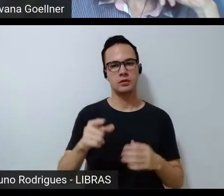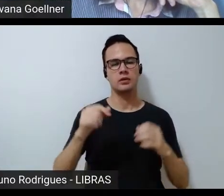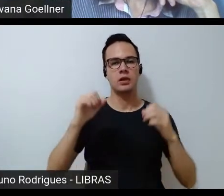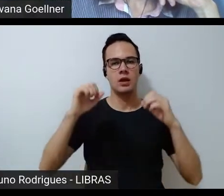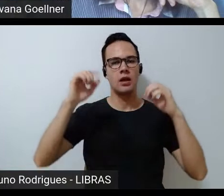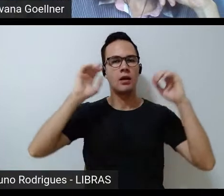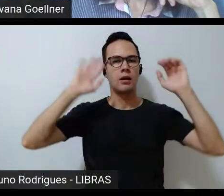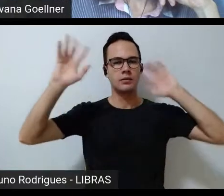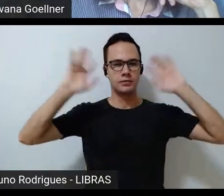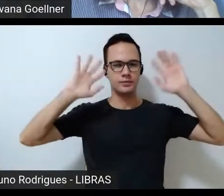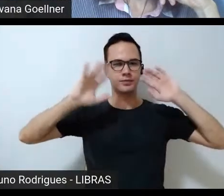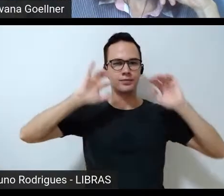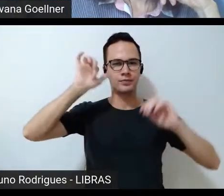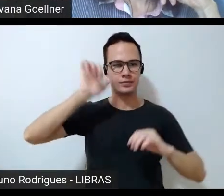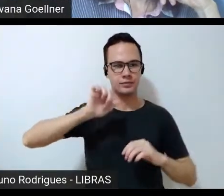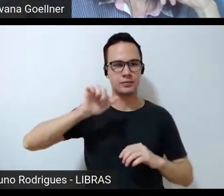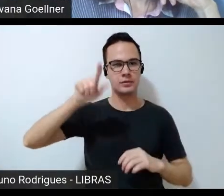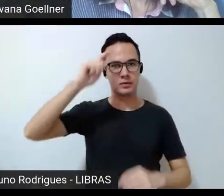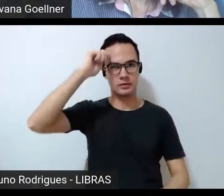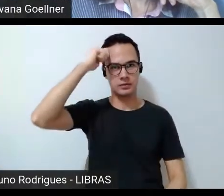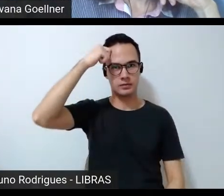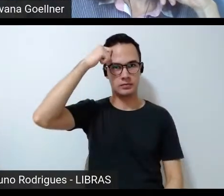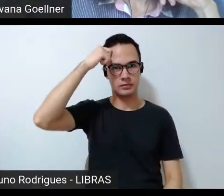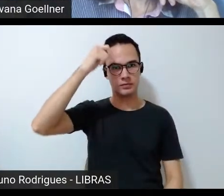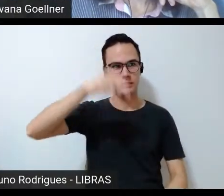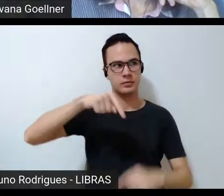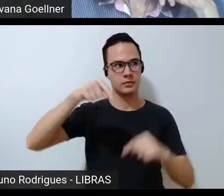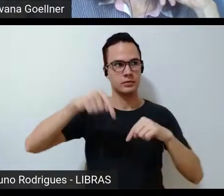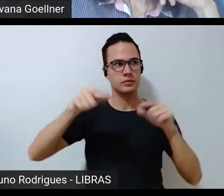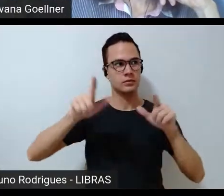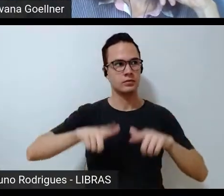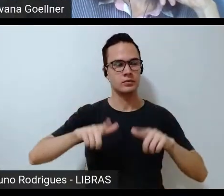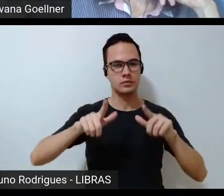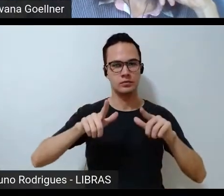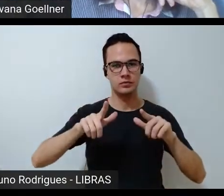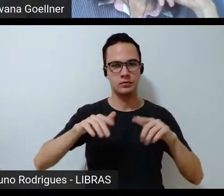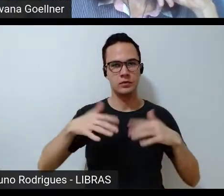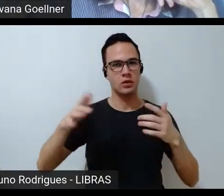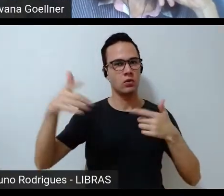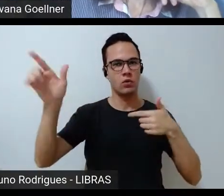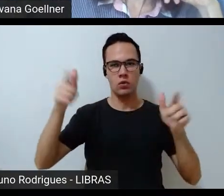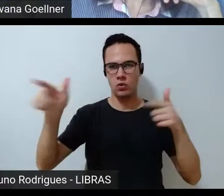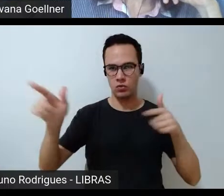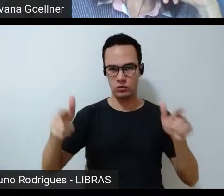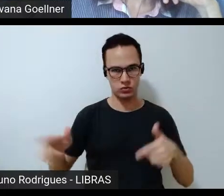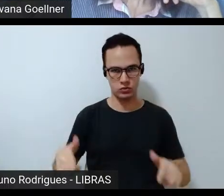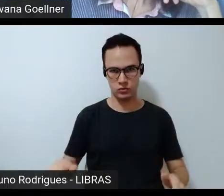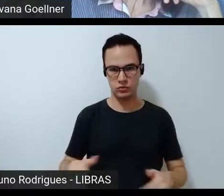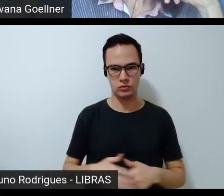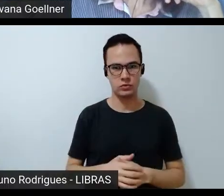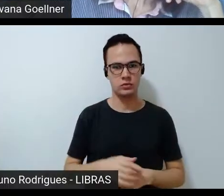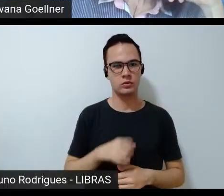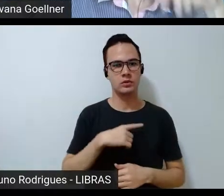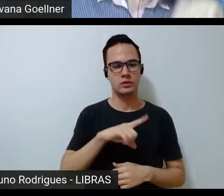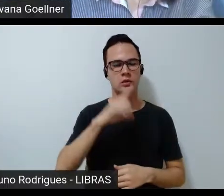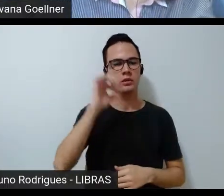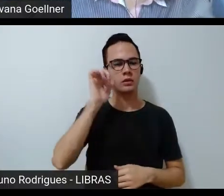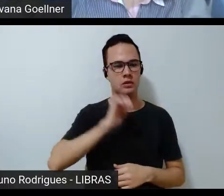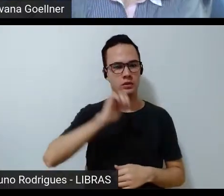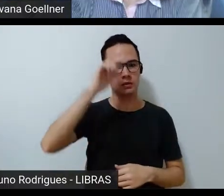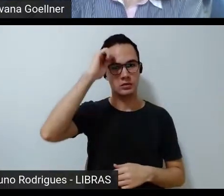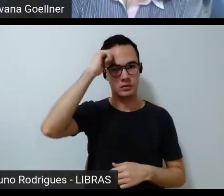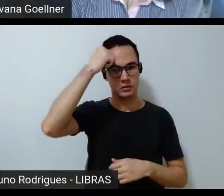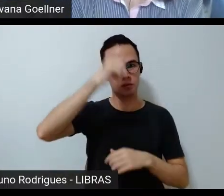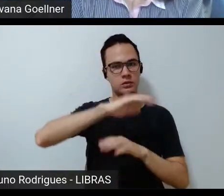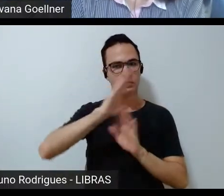a mulher, a mulher negra nesse ambiente, como o outro do outro do outro, aí tem as feministas negras todas